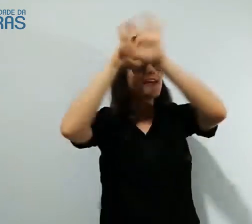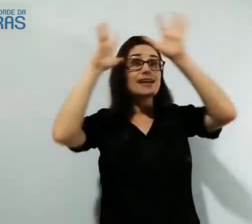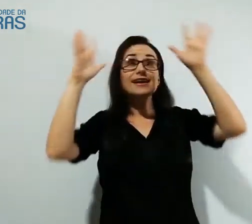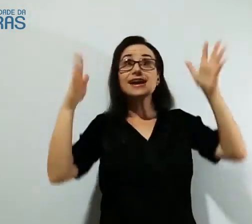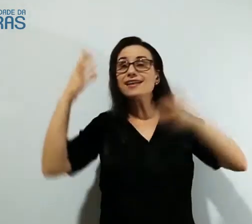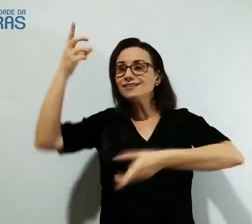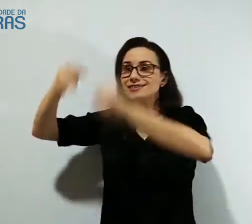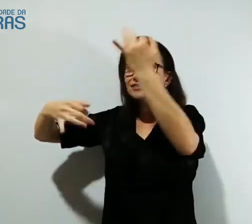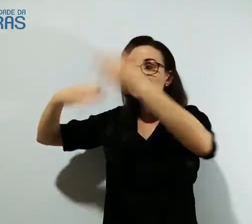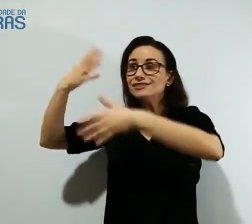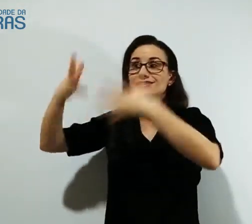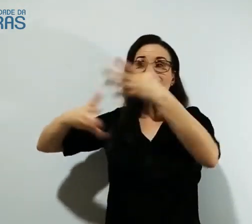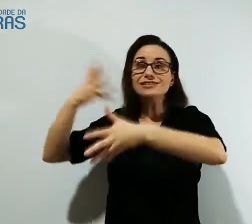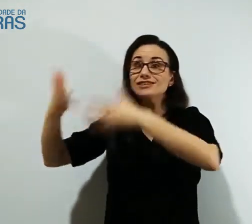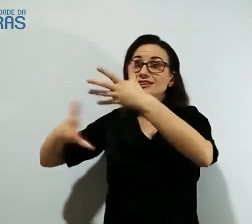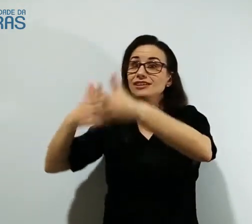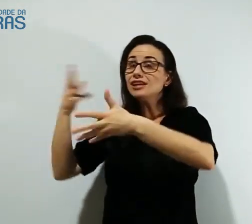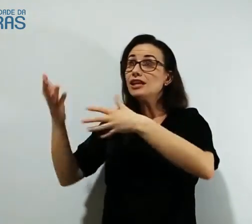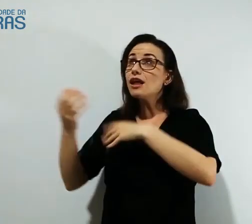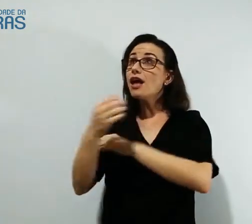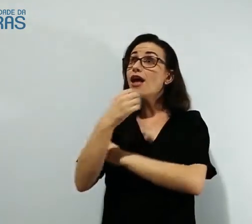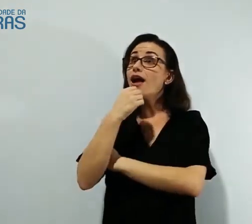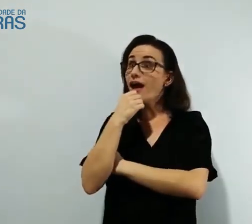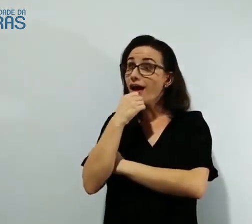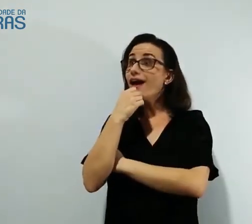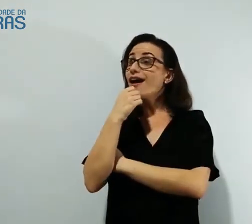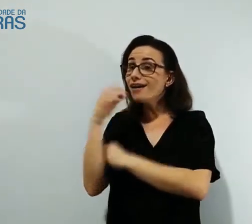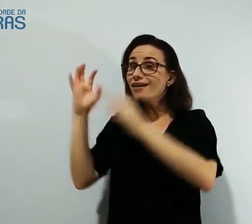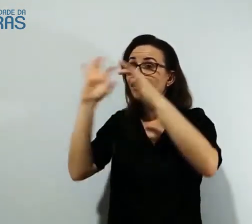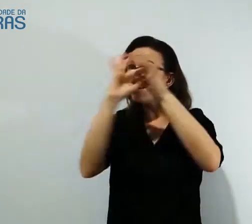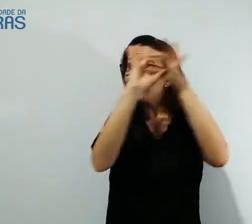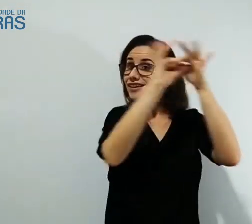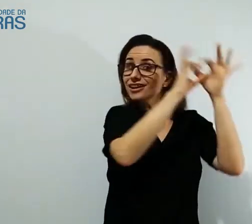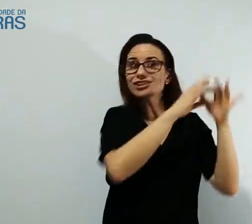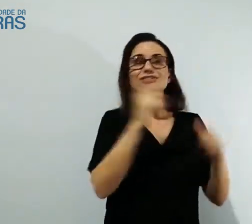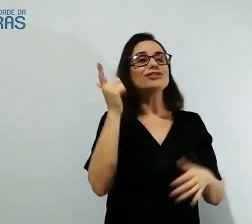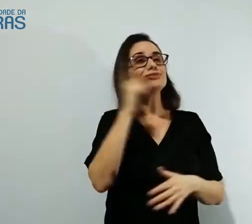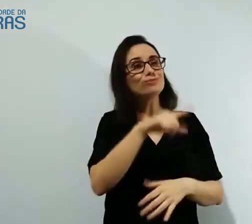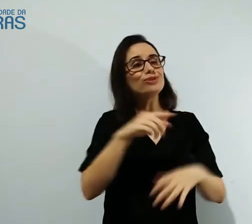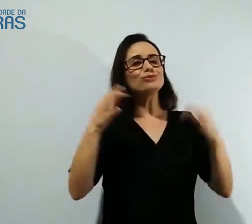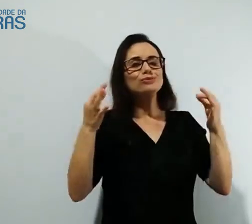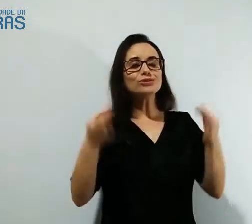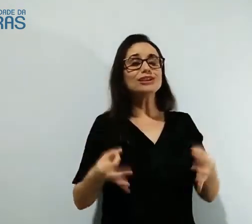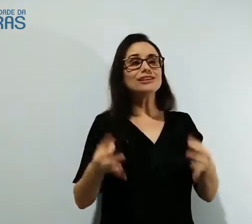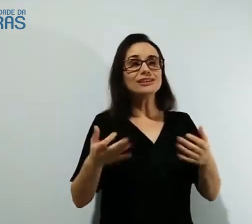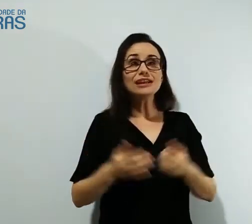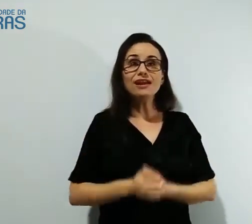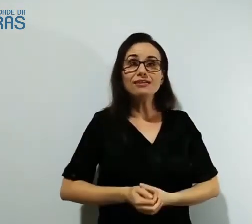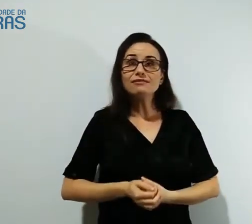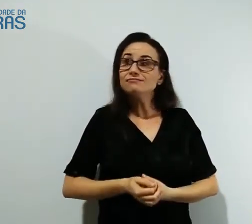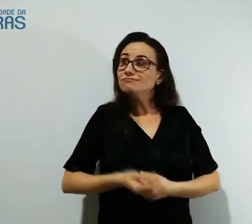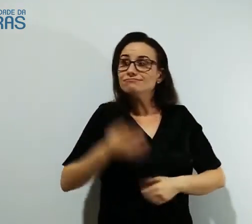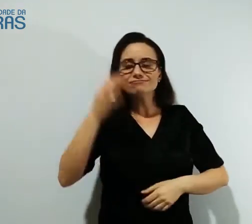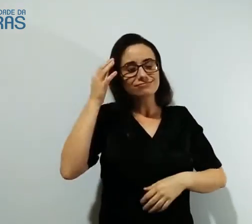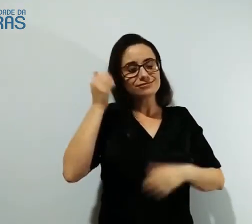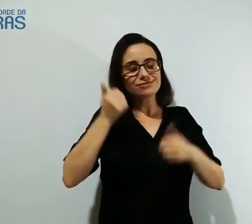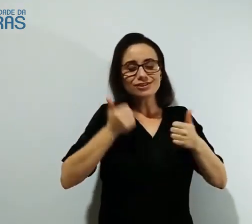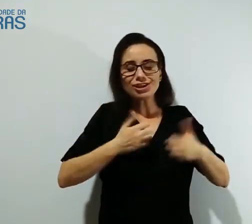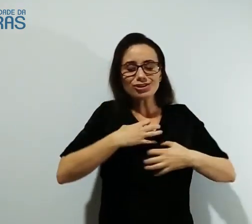eles claramente. Eu fico admirada comigo mesma. E é tudo se ligando na minha mente. Eu consegui entender. Eu